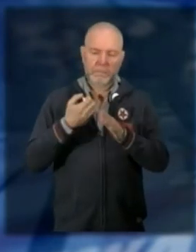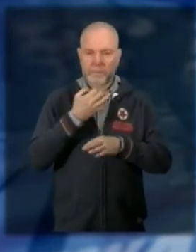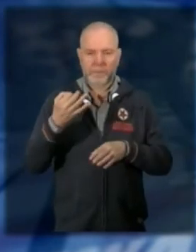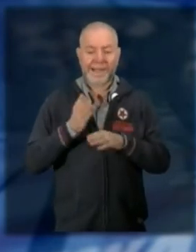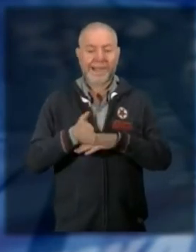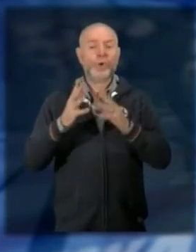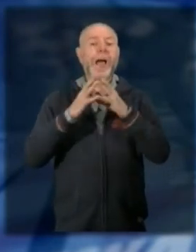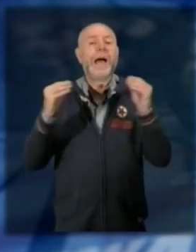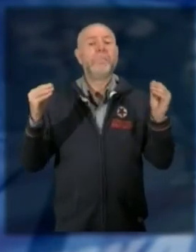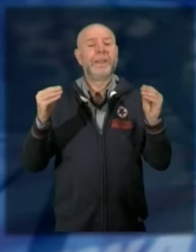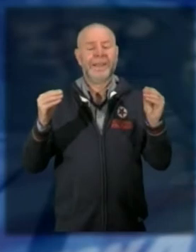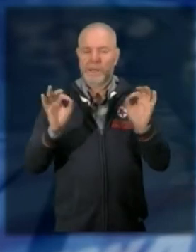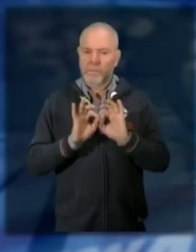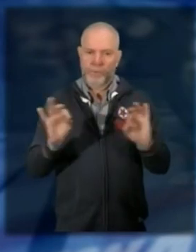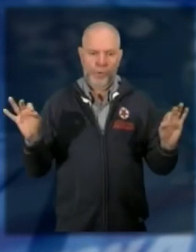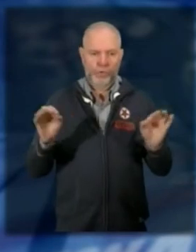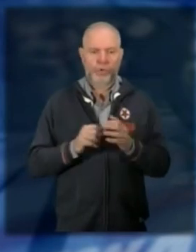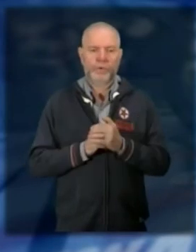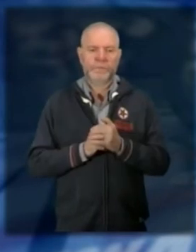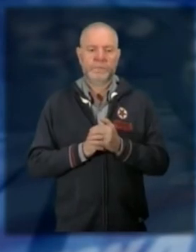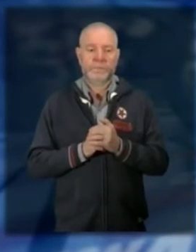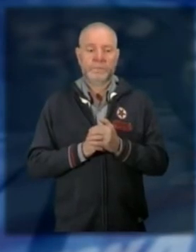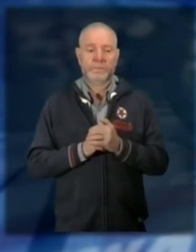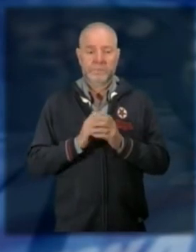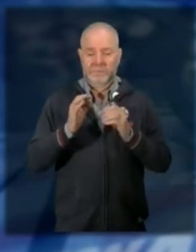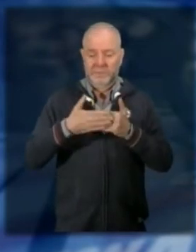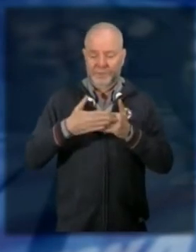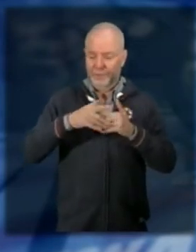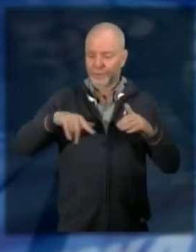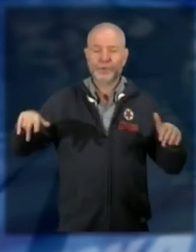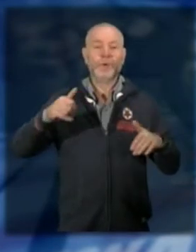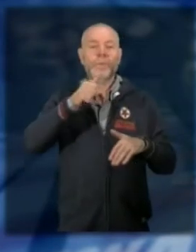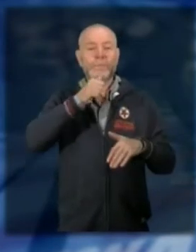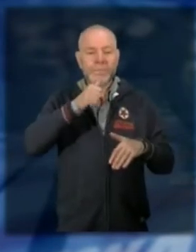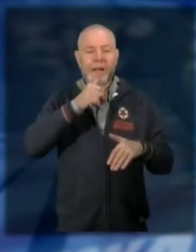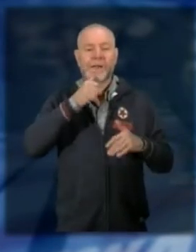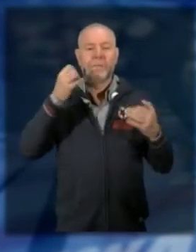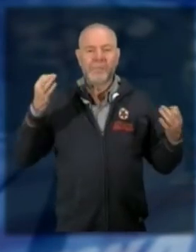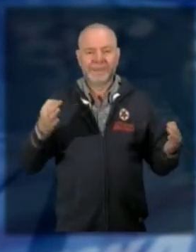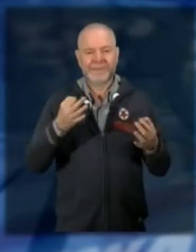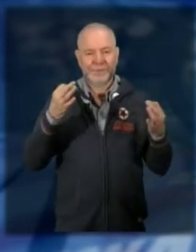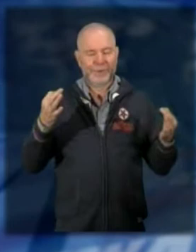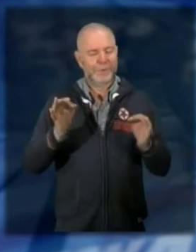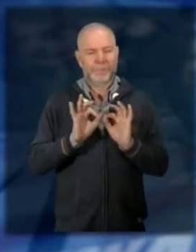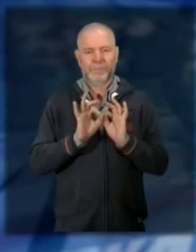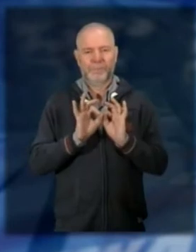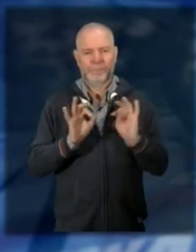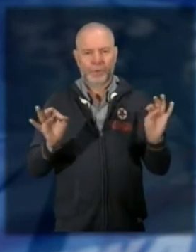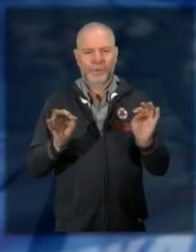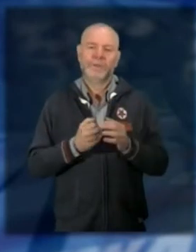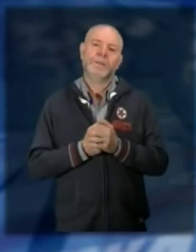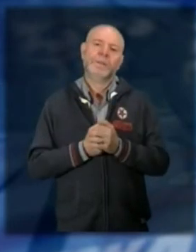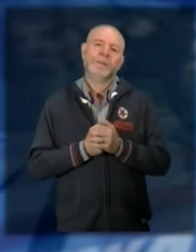aprile il lungo lago sarà completato in prossimità dei dehors degli esercizi commerciali affacciati sulle sponde del lago